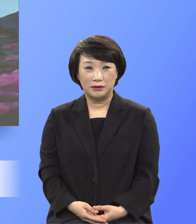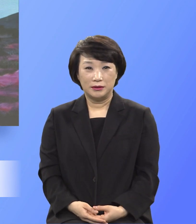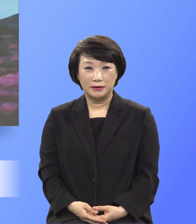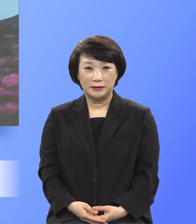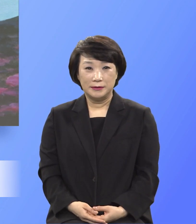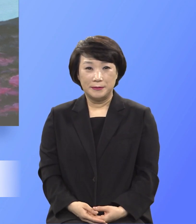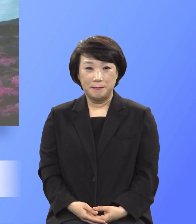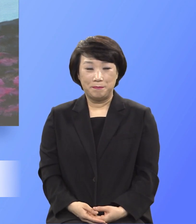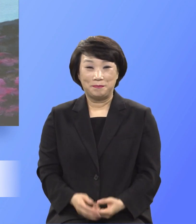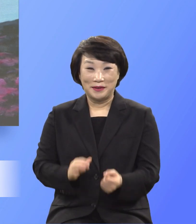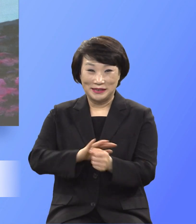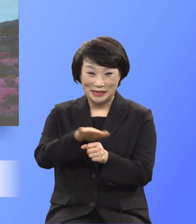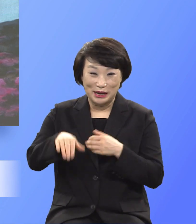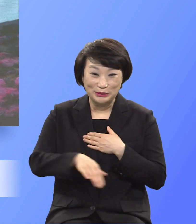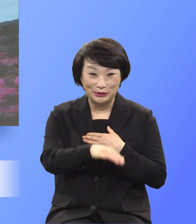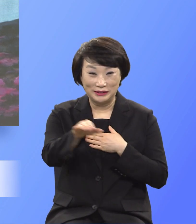사나는 연세가 죽이요.